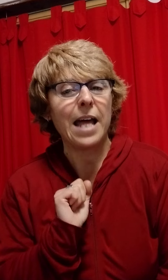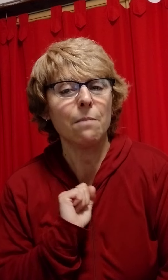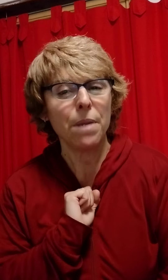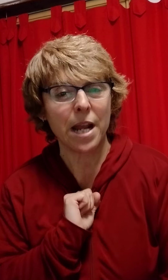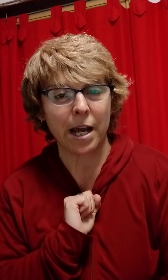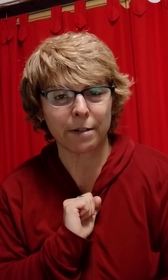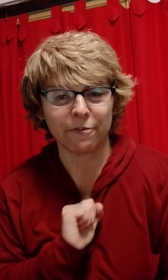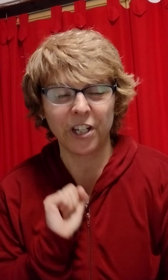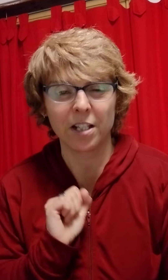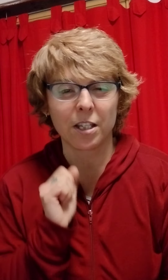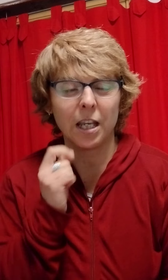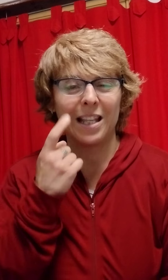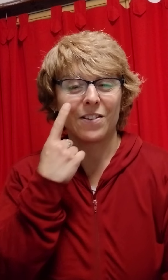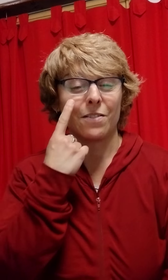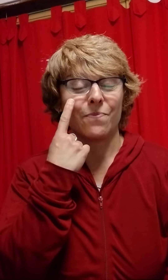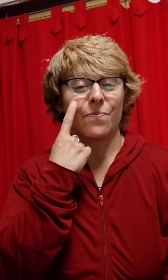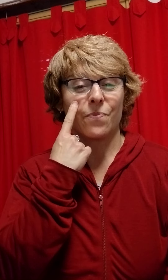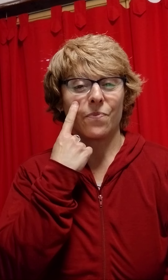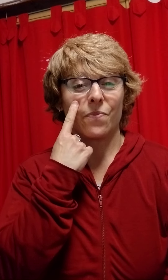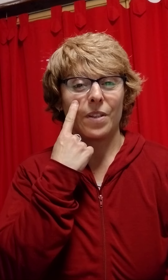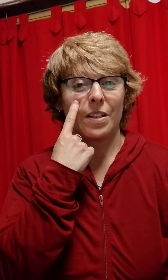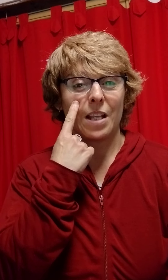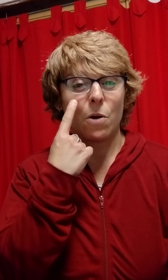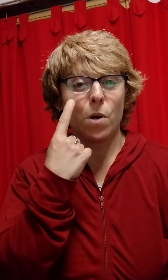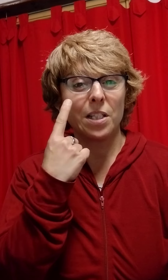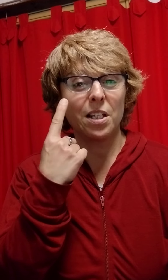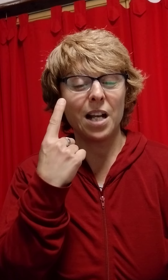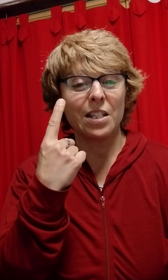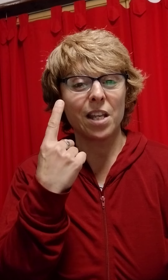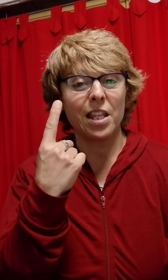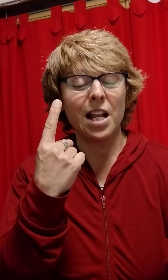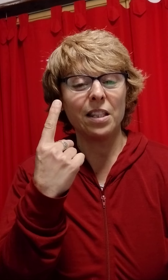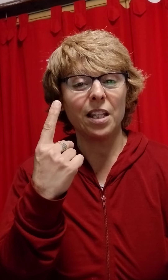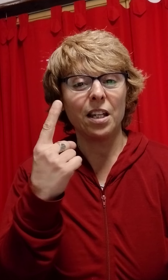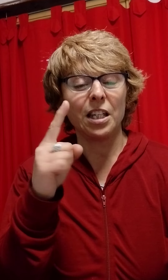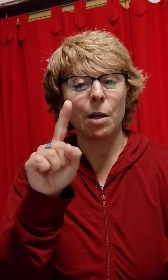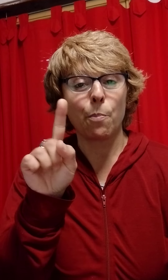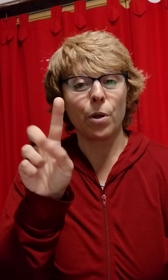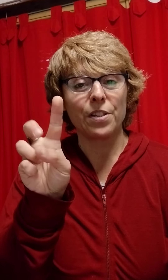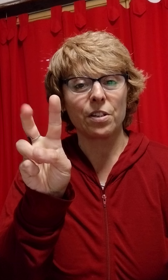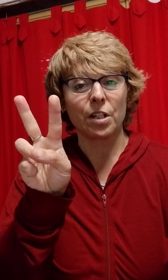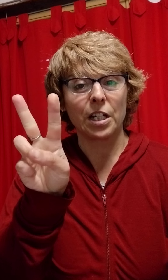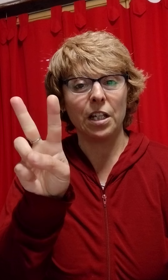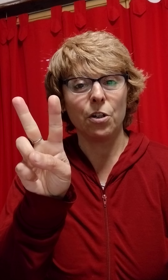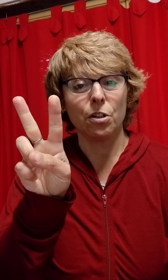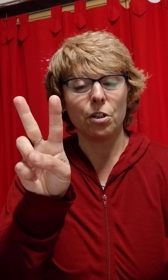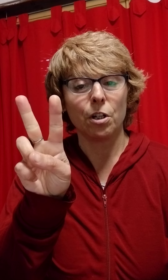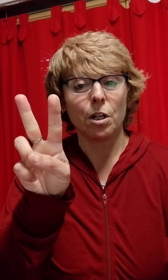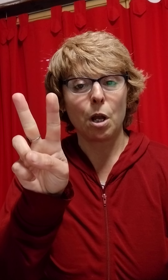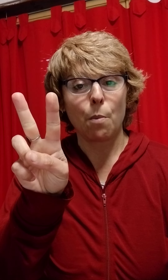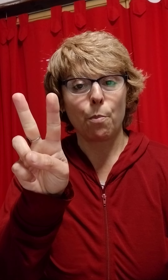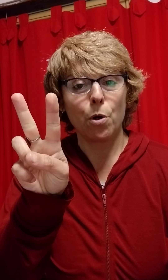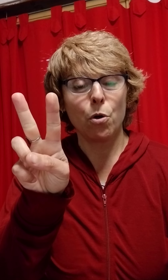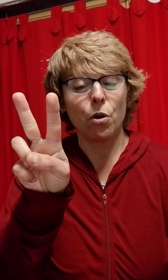Admirar. Fíjense, es. Hago así, hacia adelante, y después giro. Pongo